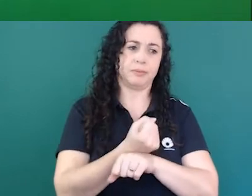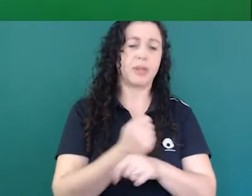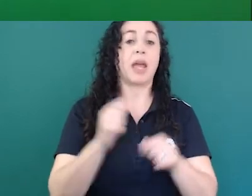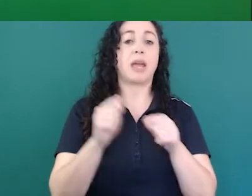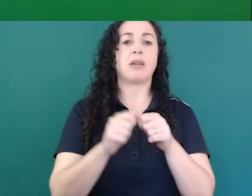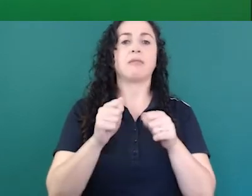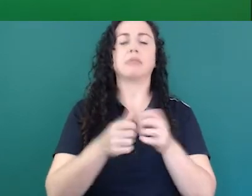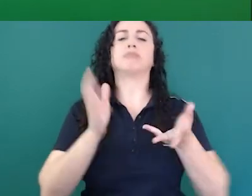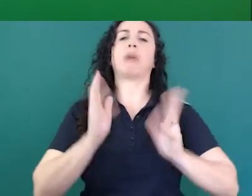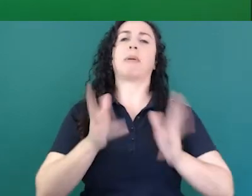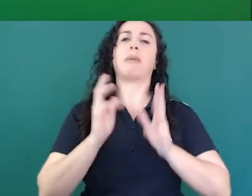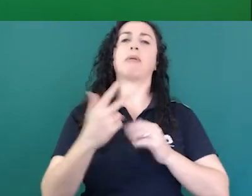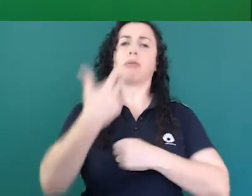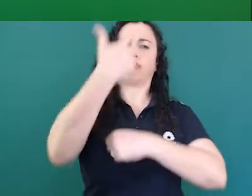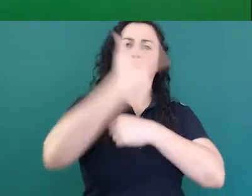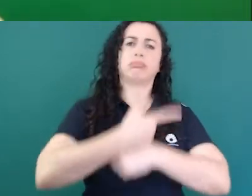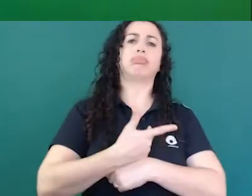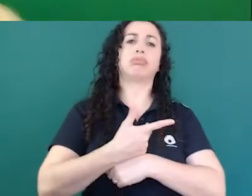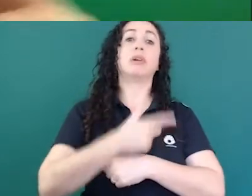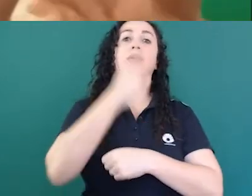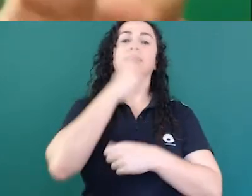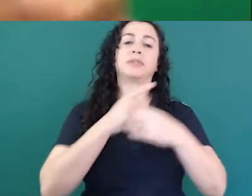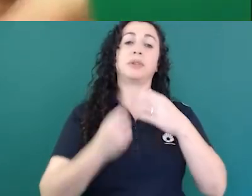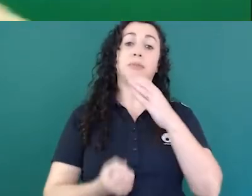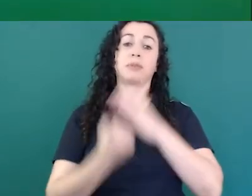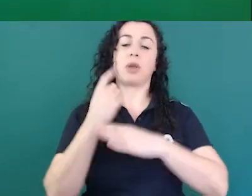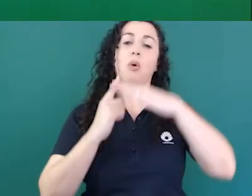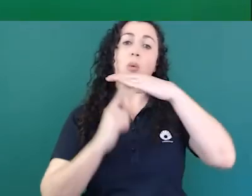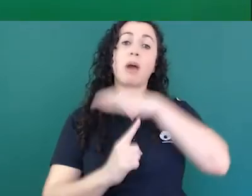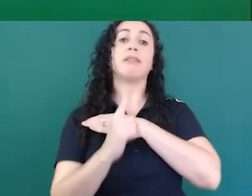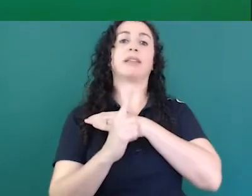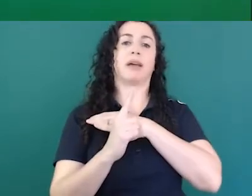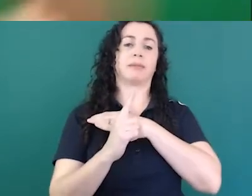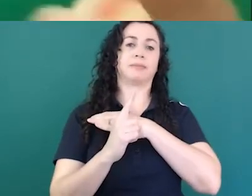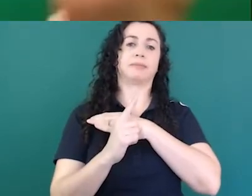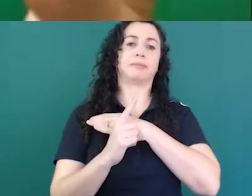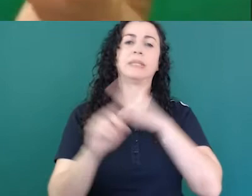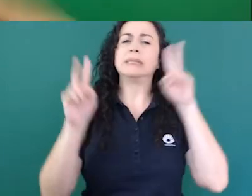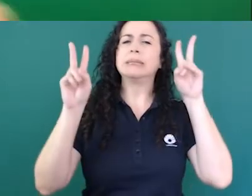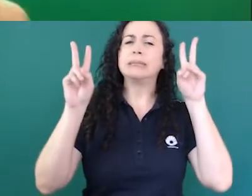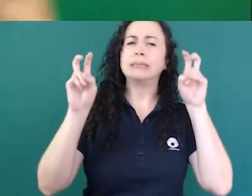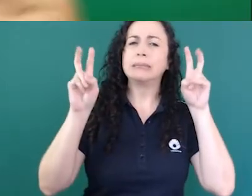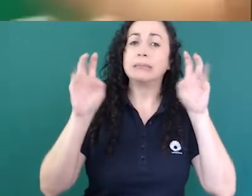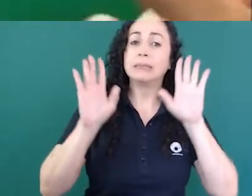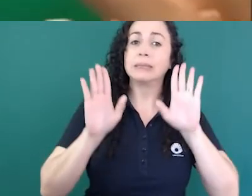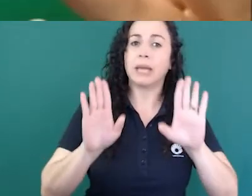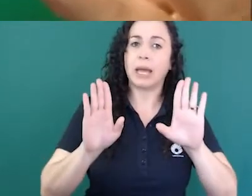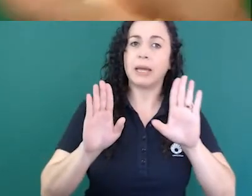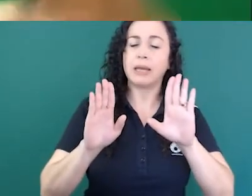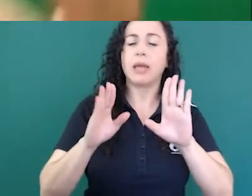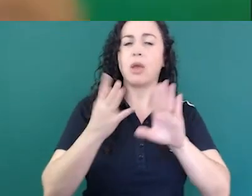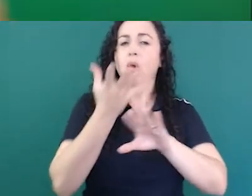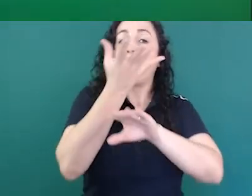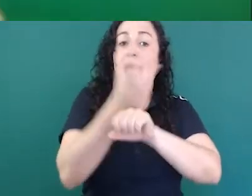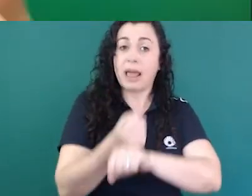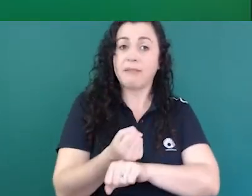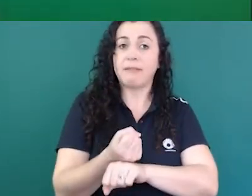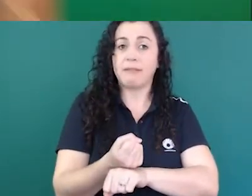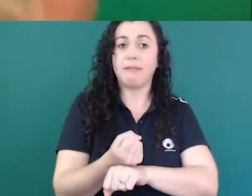então eu assim abre aspas fecha aspas eu gravei o que foi produzido mas para mim ou para